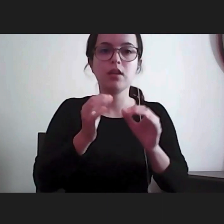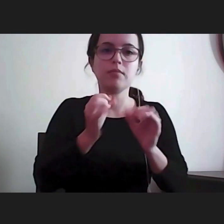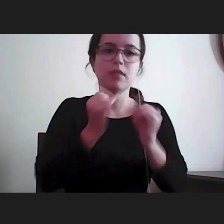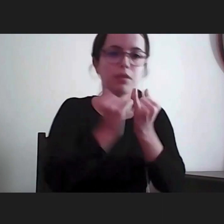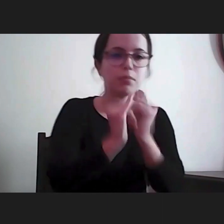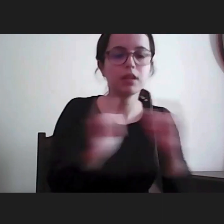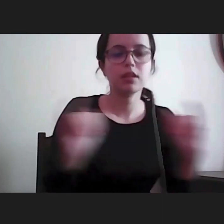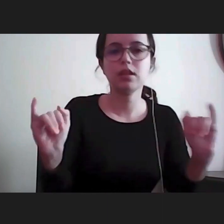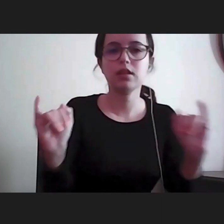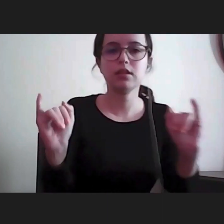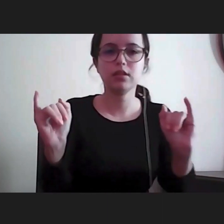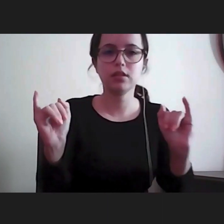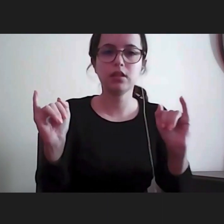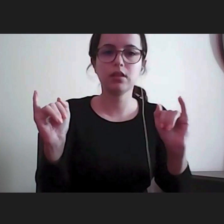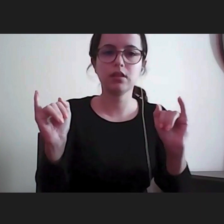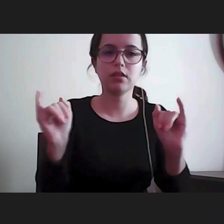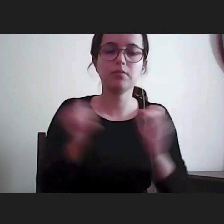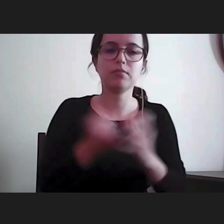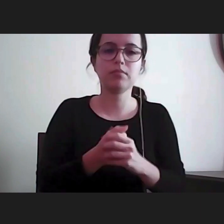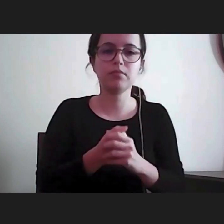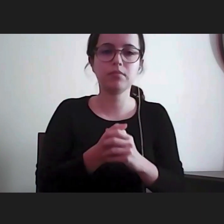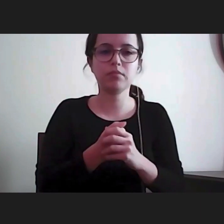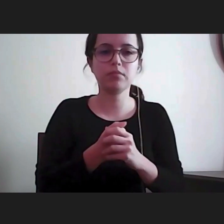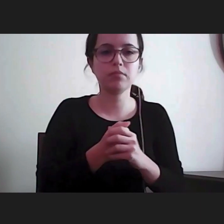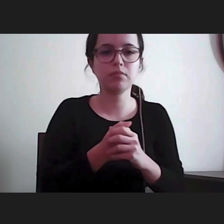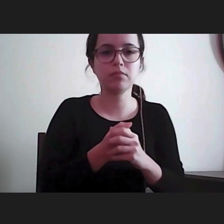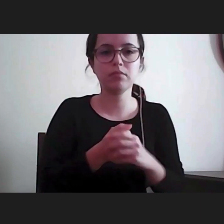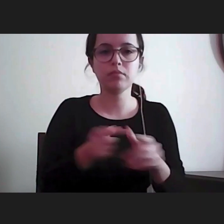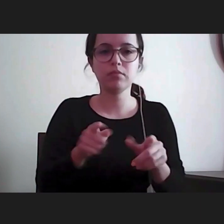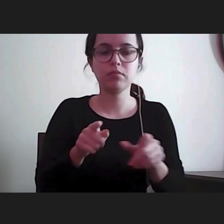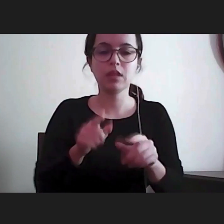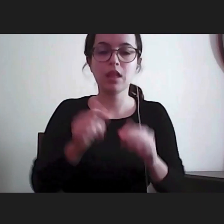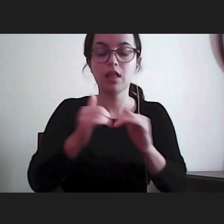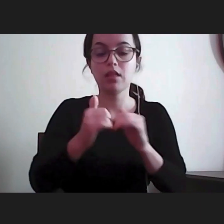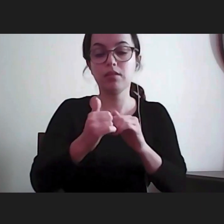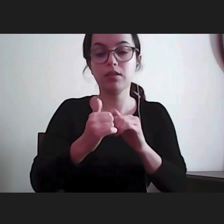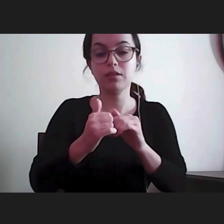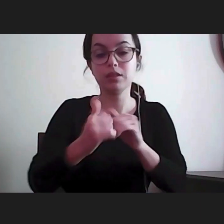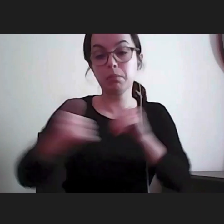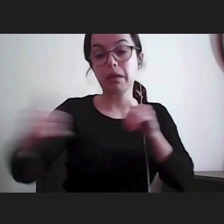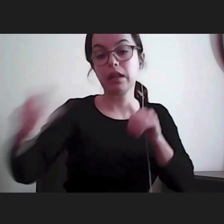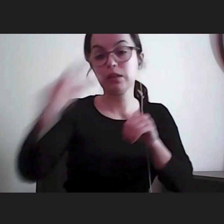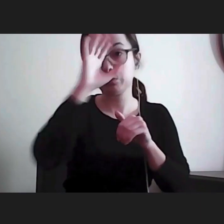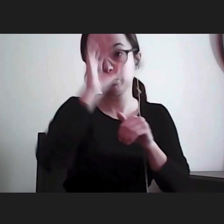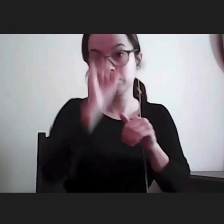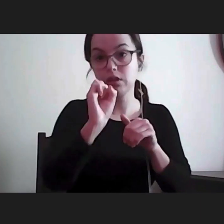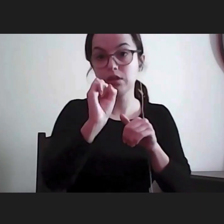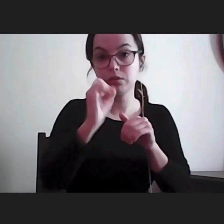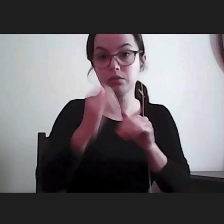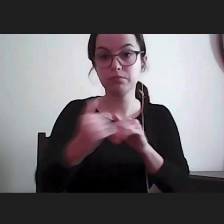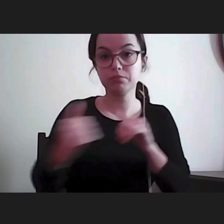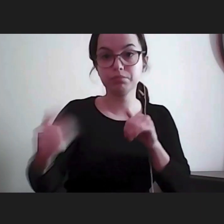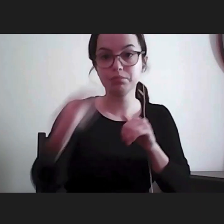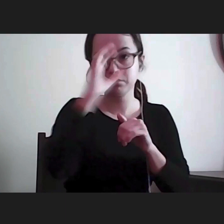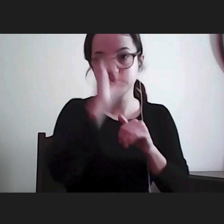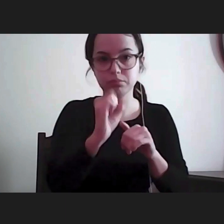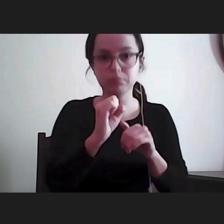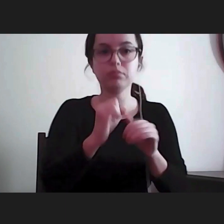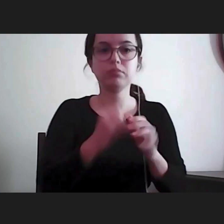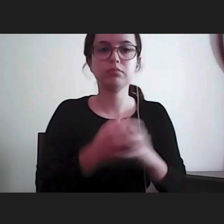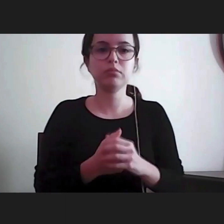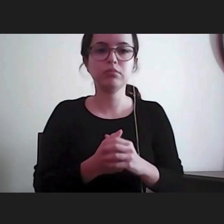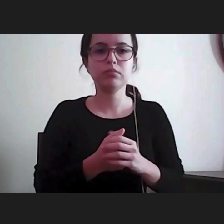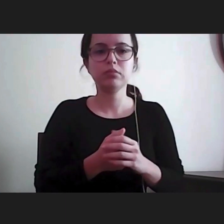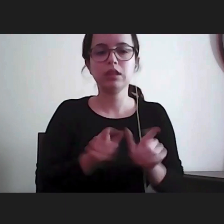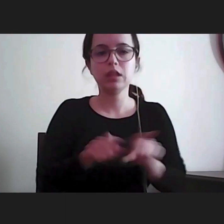ao Estado, desto mais, é um instituto de grande independência, não